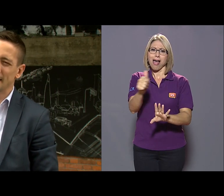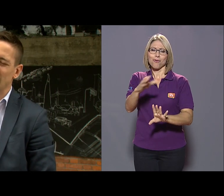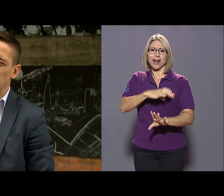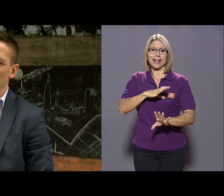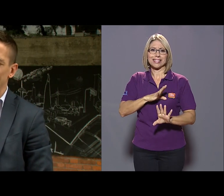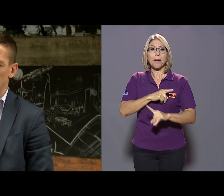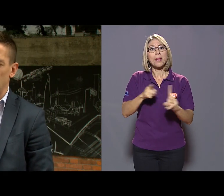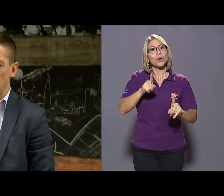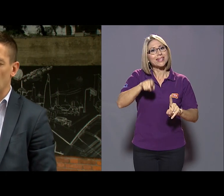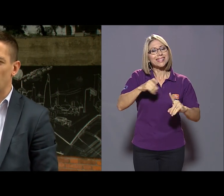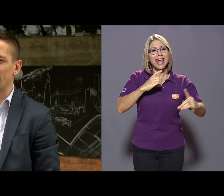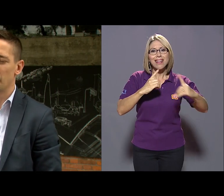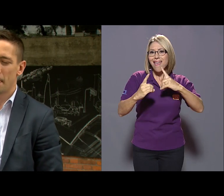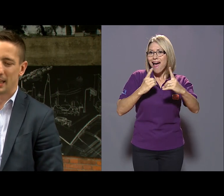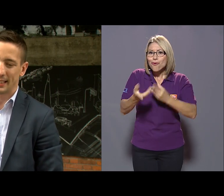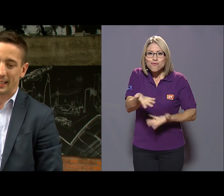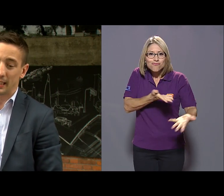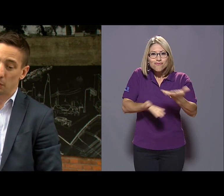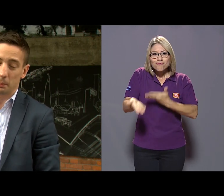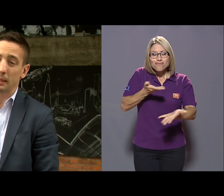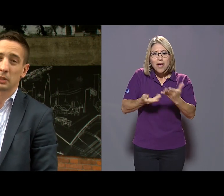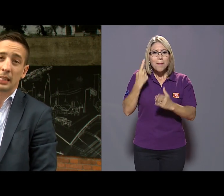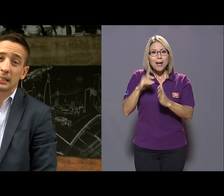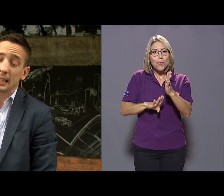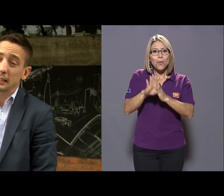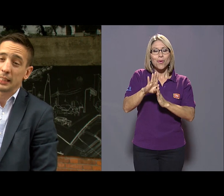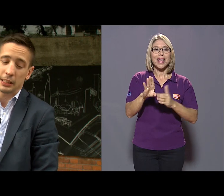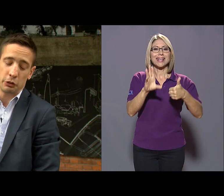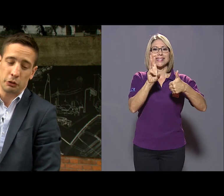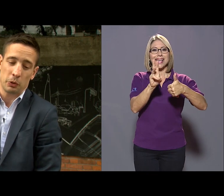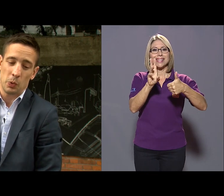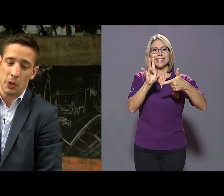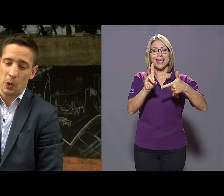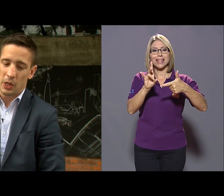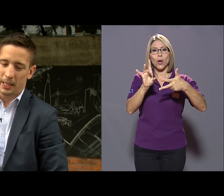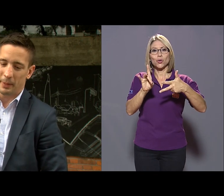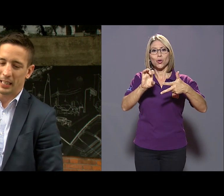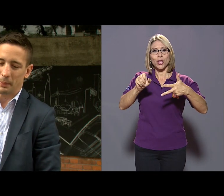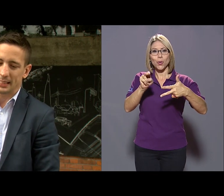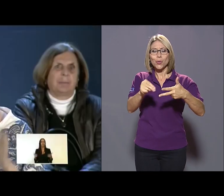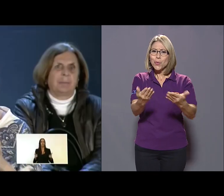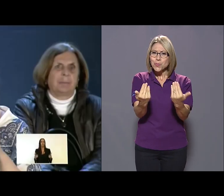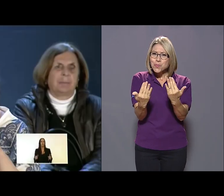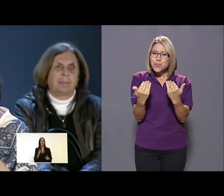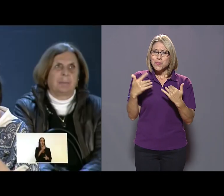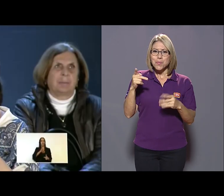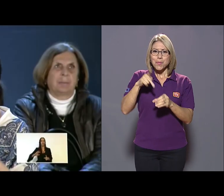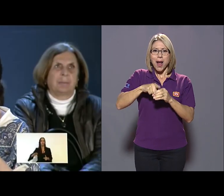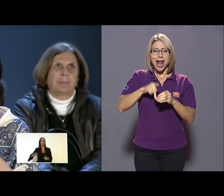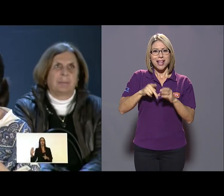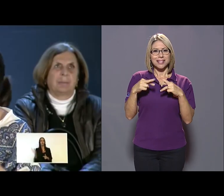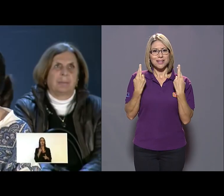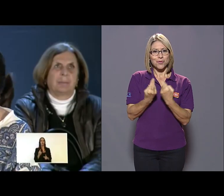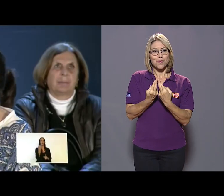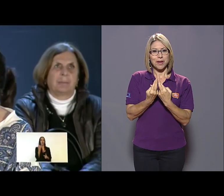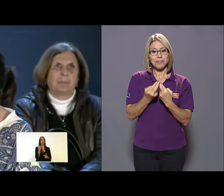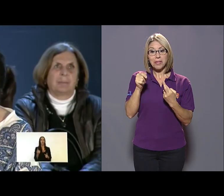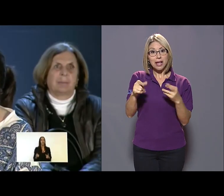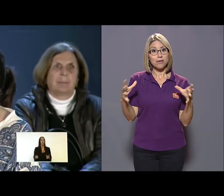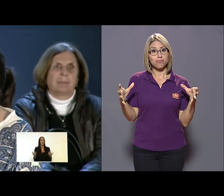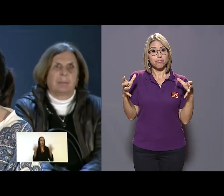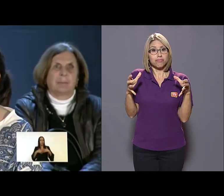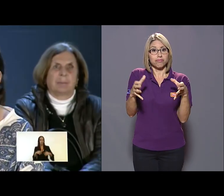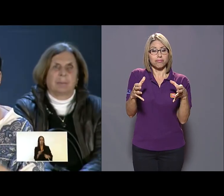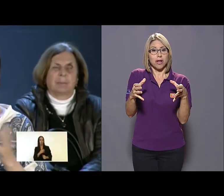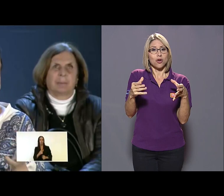es difícil el progreso a nivel global. Así que los invitamos a que el 6, 7 y 8 de junio vengan a participar de la cumbre. La cumbre